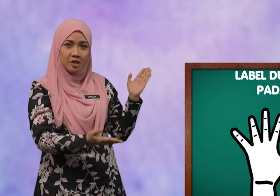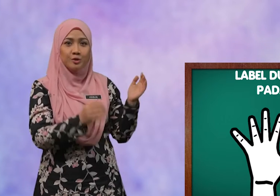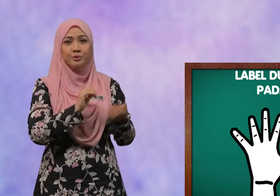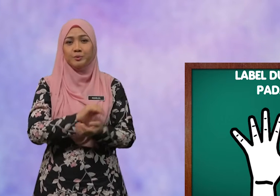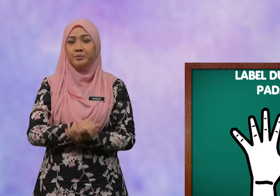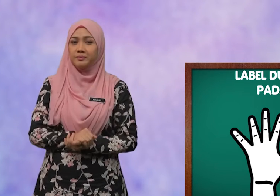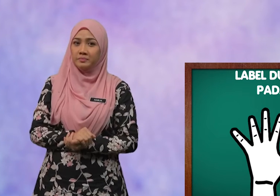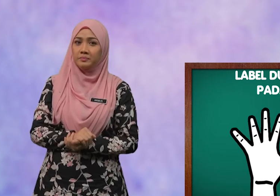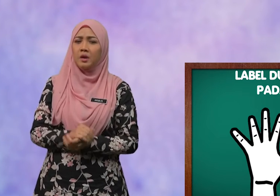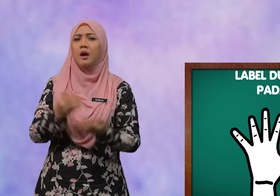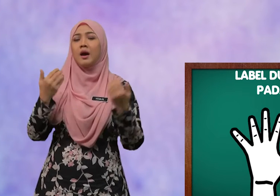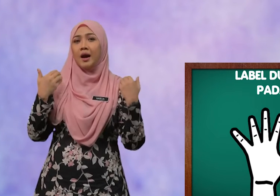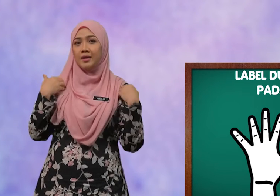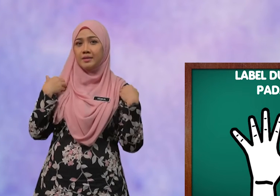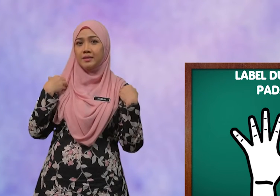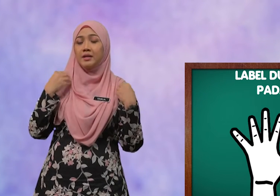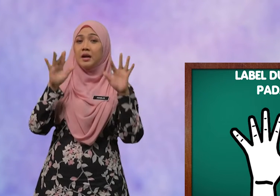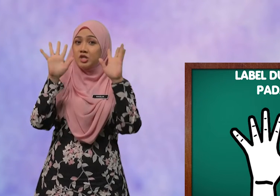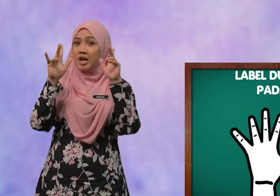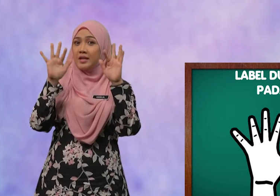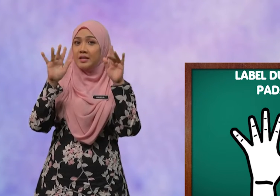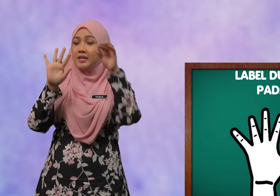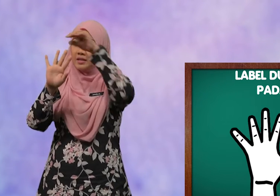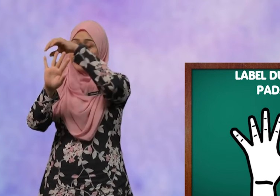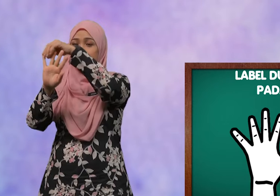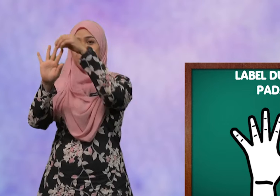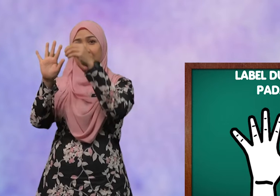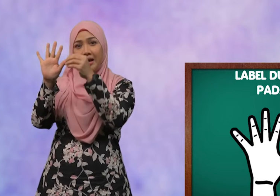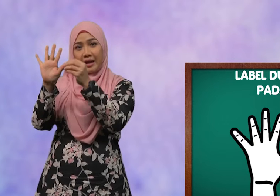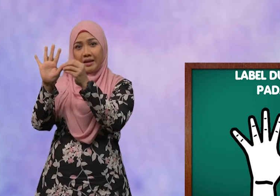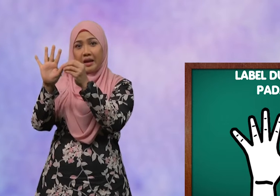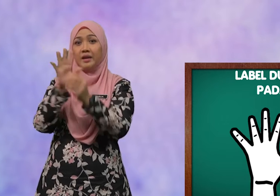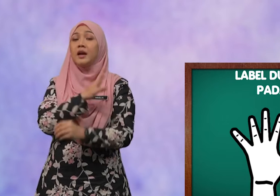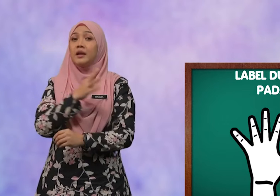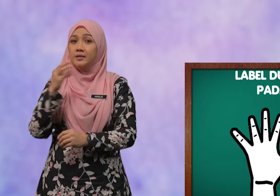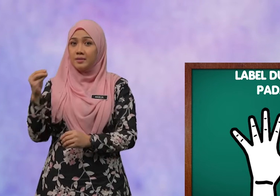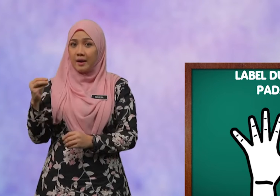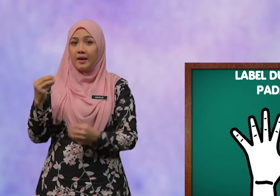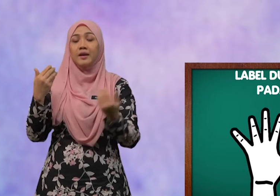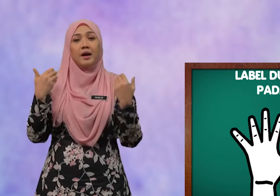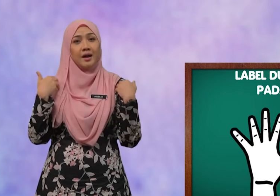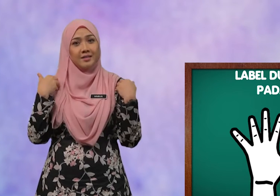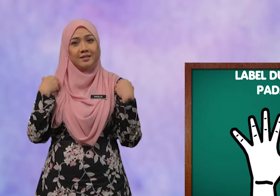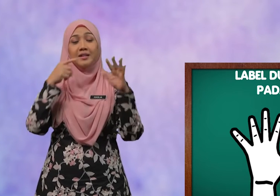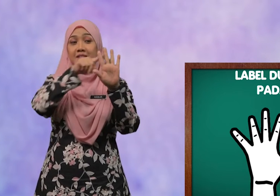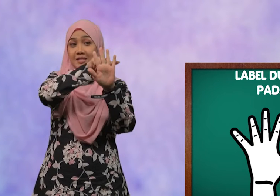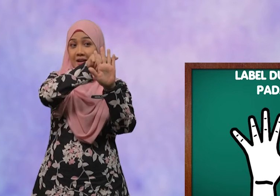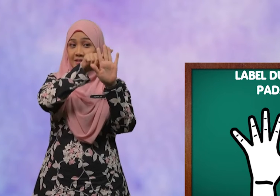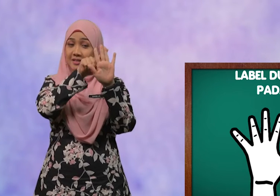cikgu Ada jari di sebelah kanan Dan ada jari